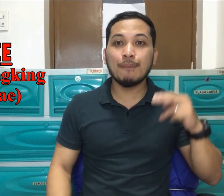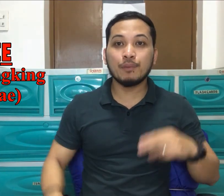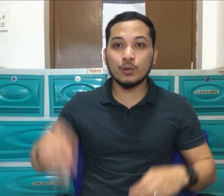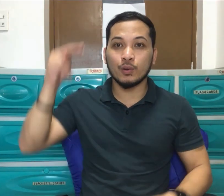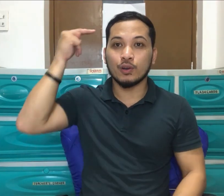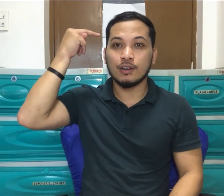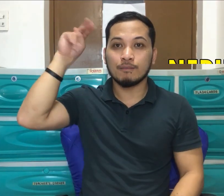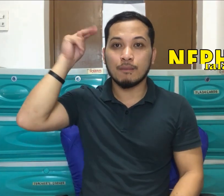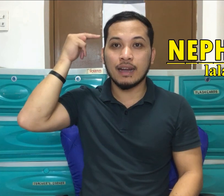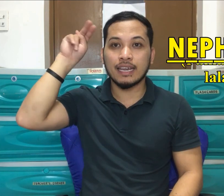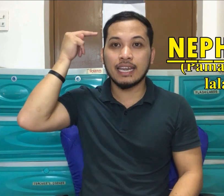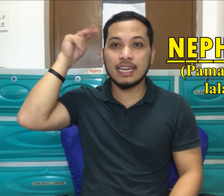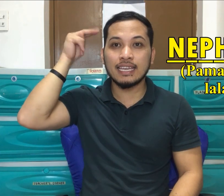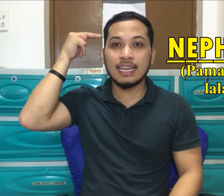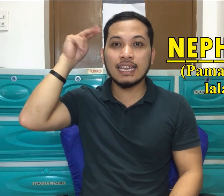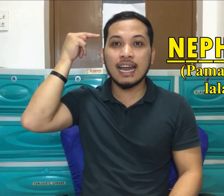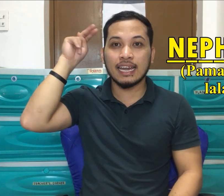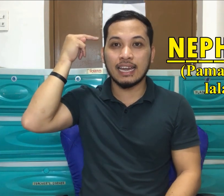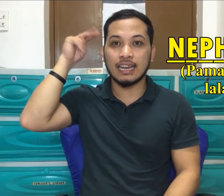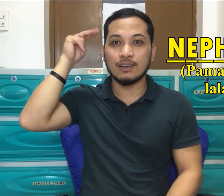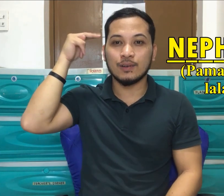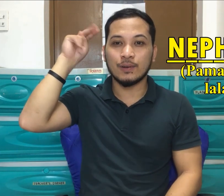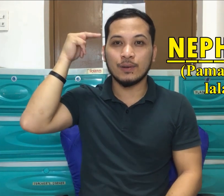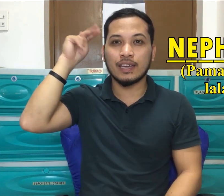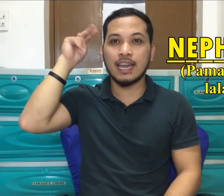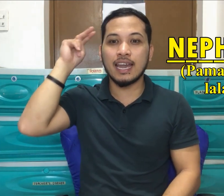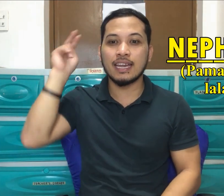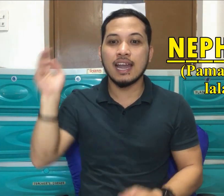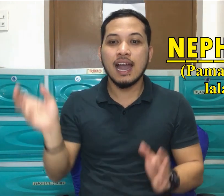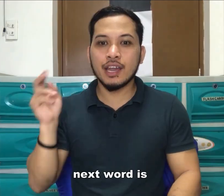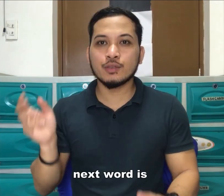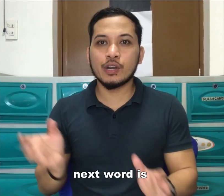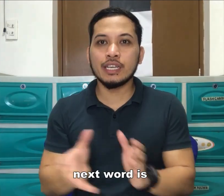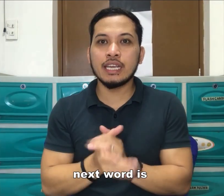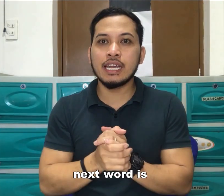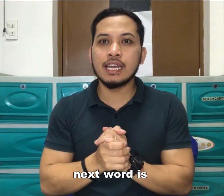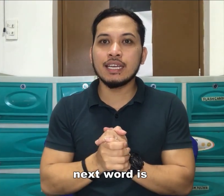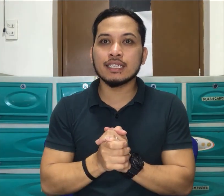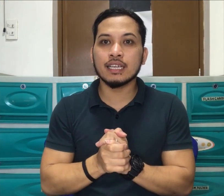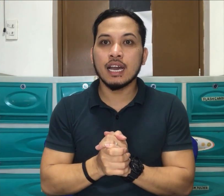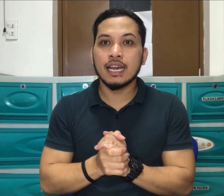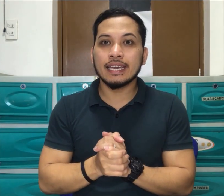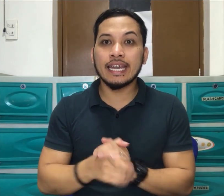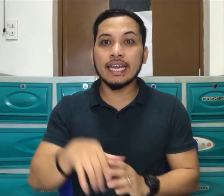Nephew. Pamangki na lalaki. Okay. Next word is kid.